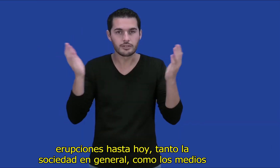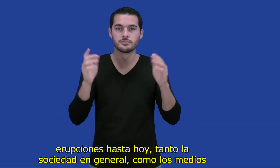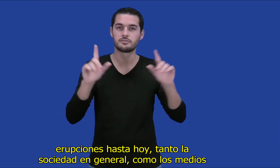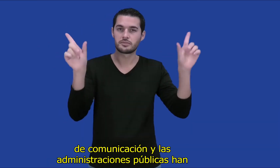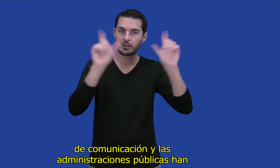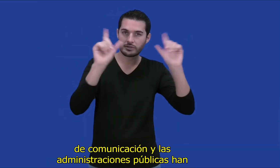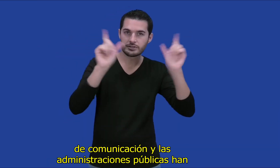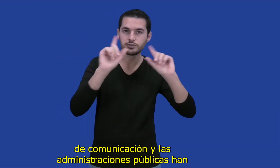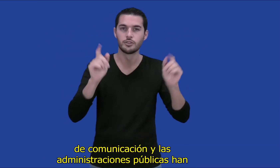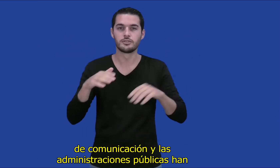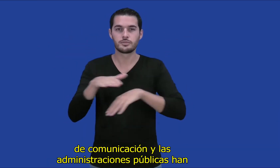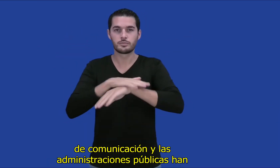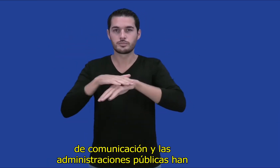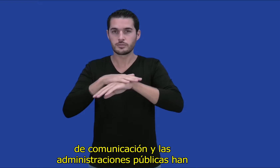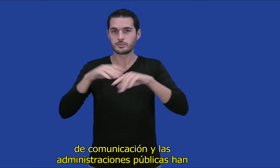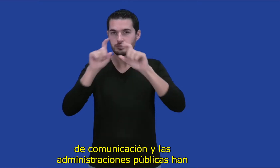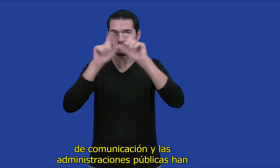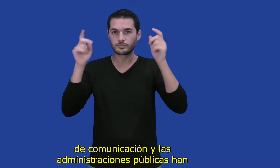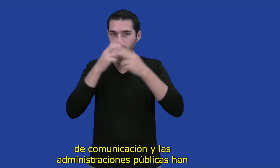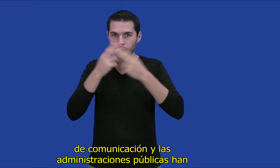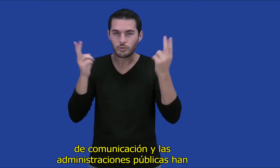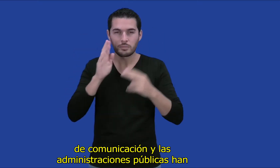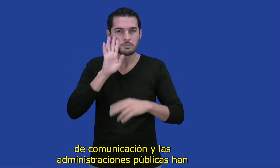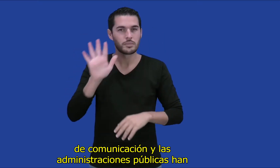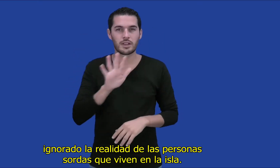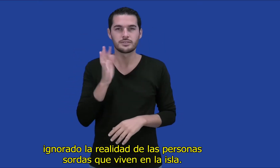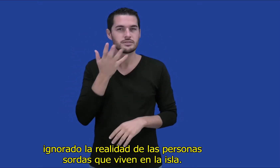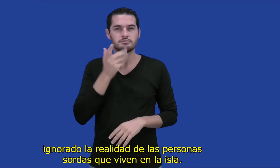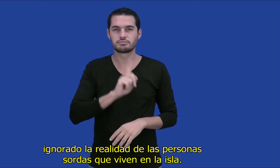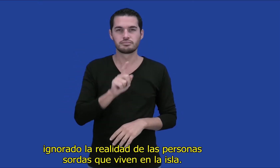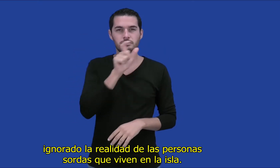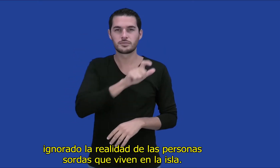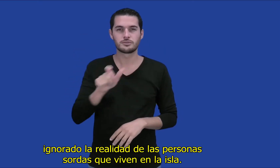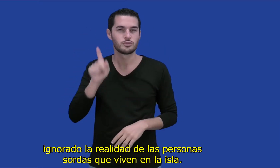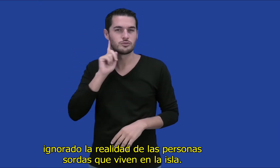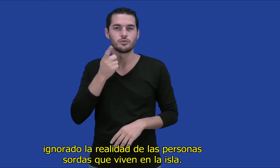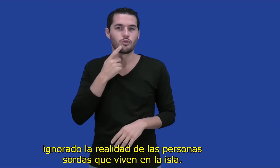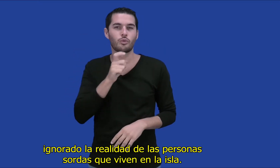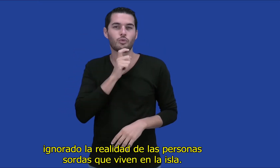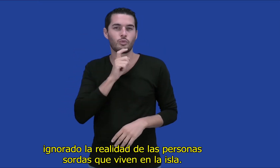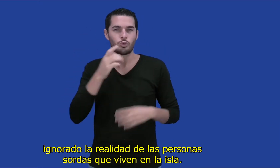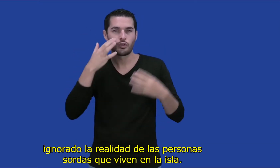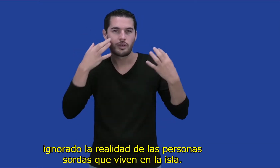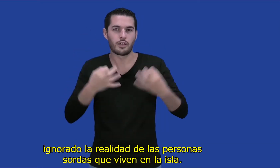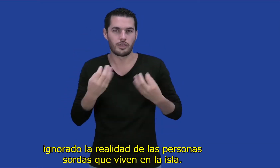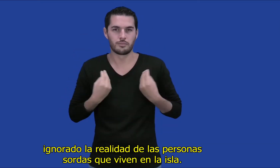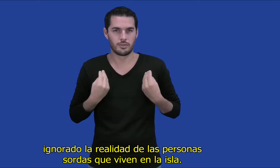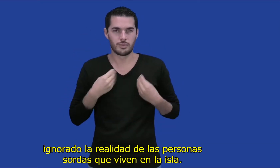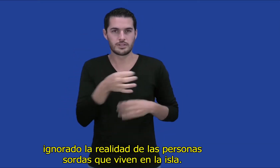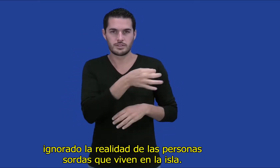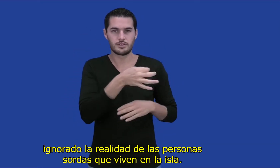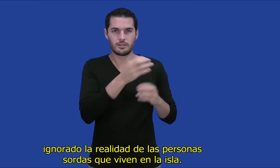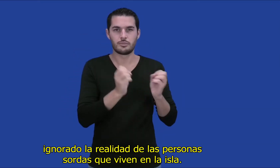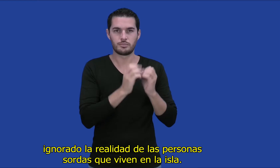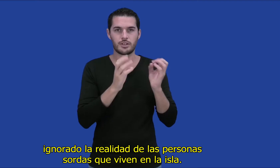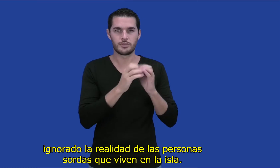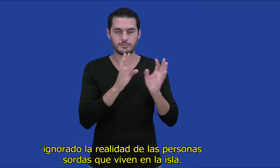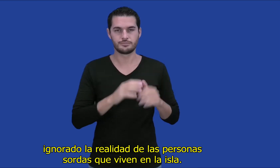como los medios de comunicación y las administraciones públicas han ignorado la realidad de las personas sordas que viven en la isla.